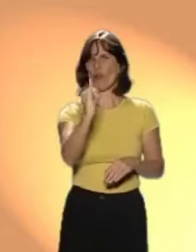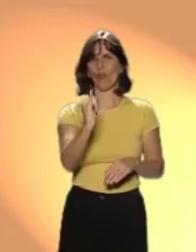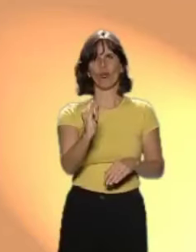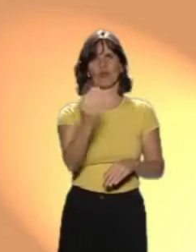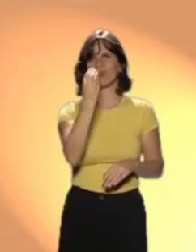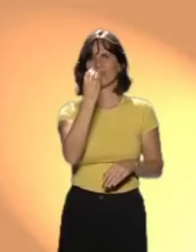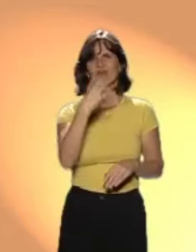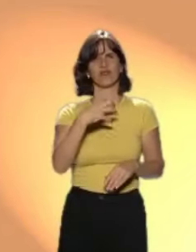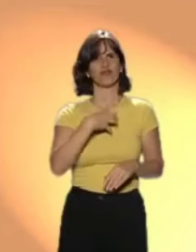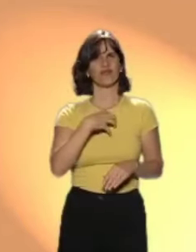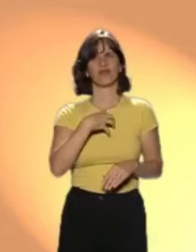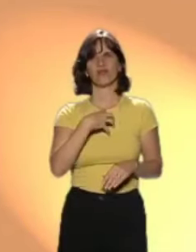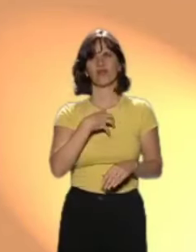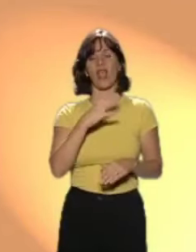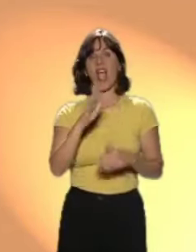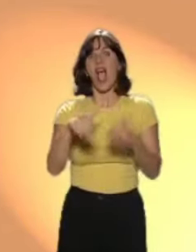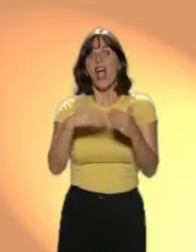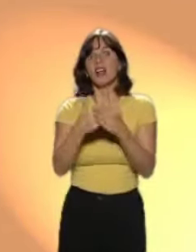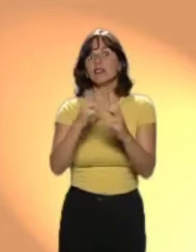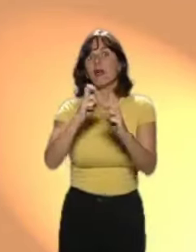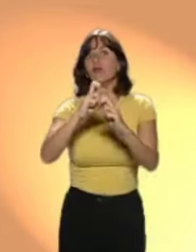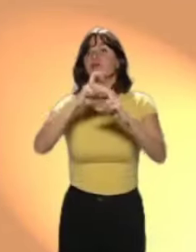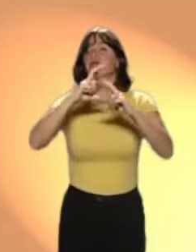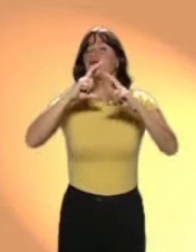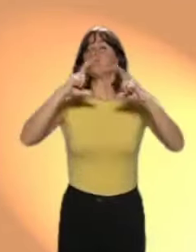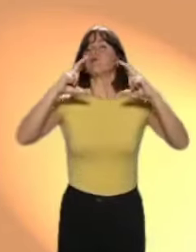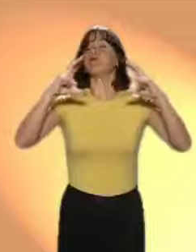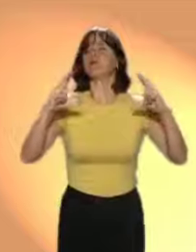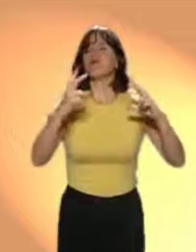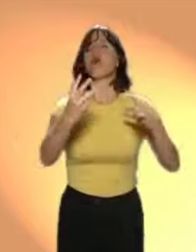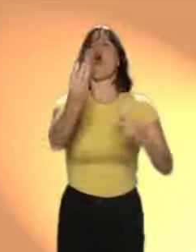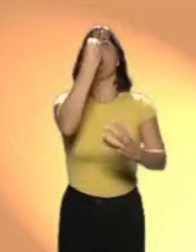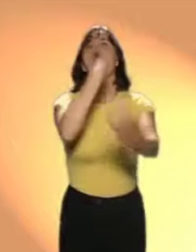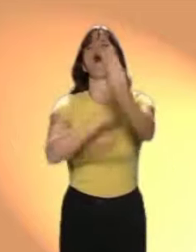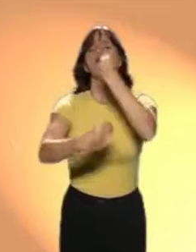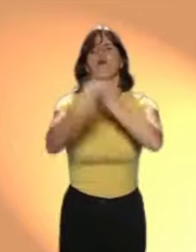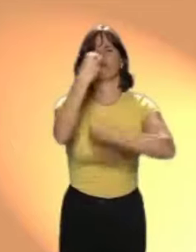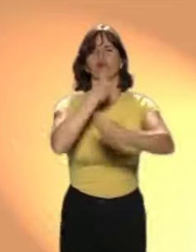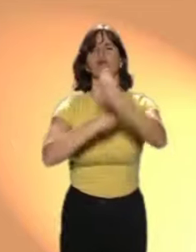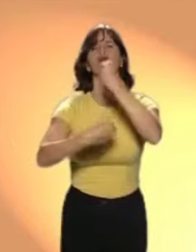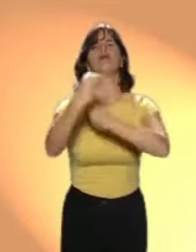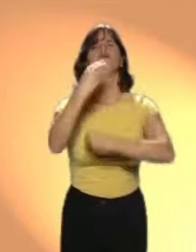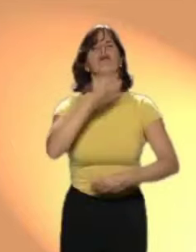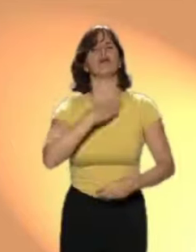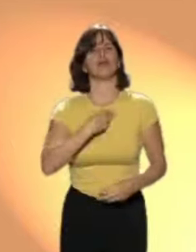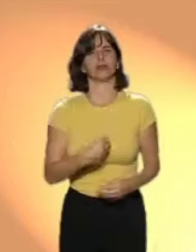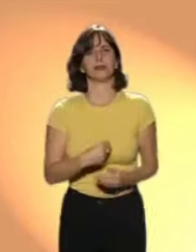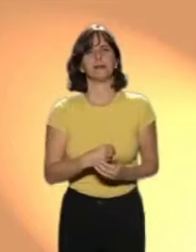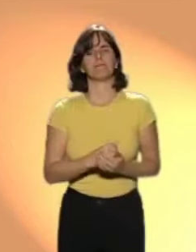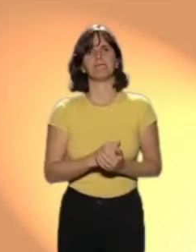Pero veo que estás muy flaco. Ahora no te puedo comer. Cuando estés más gordo, te comeré.